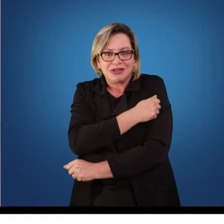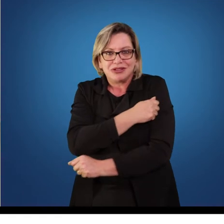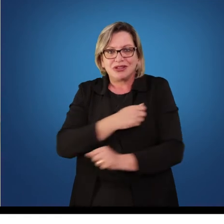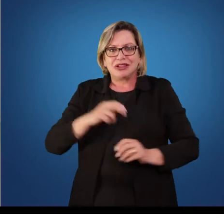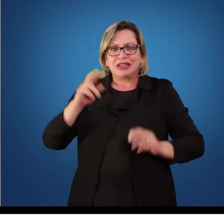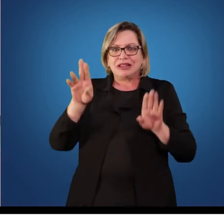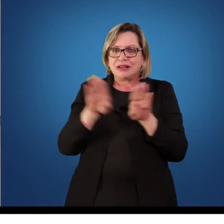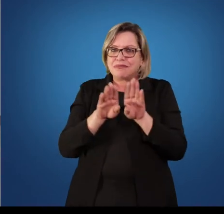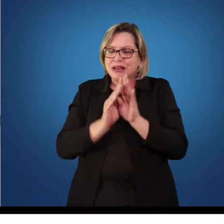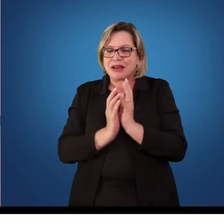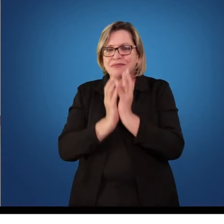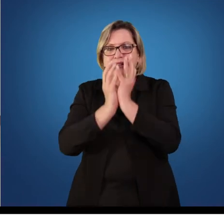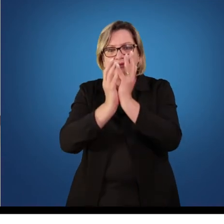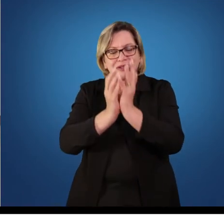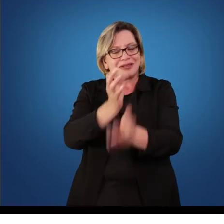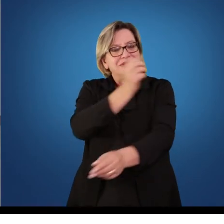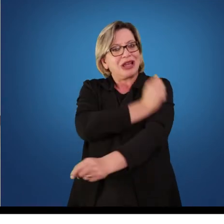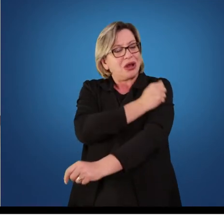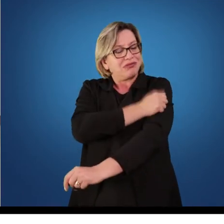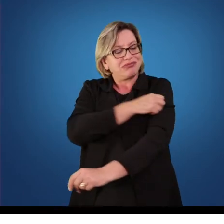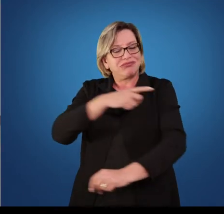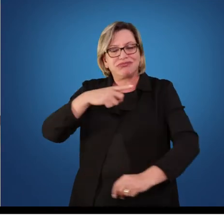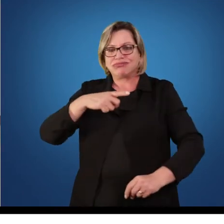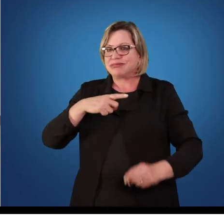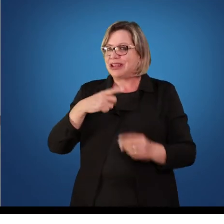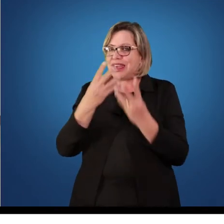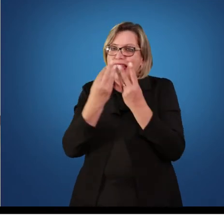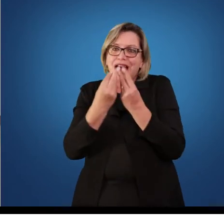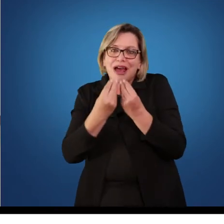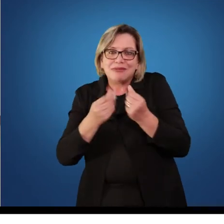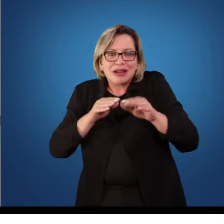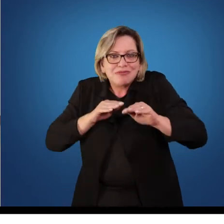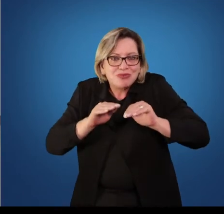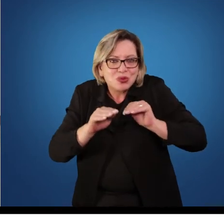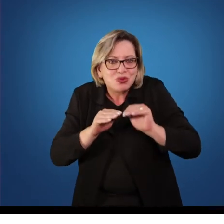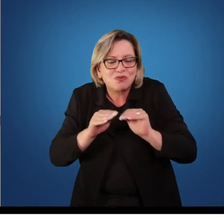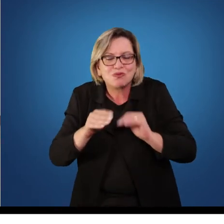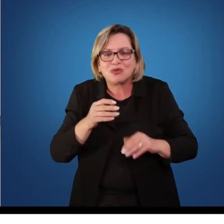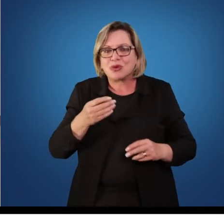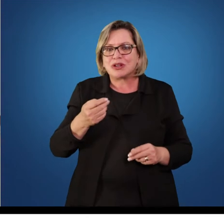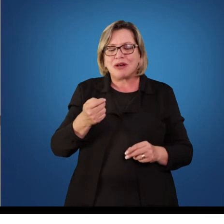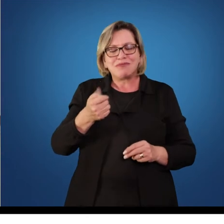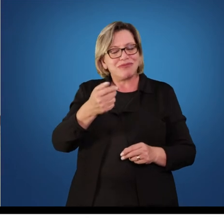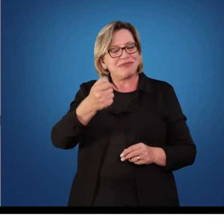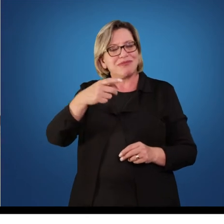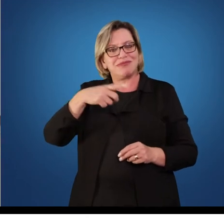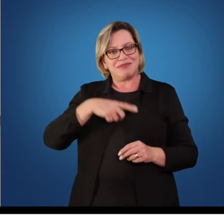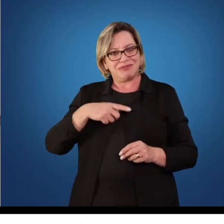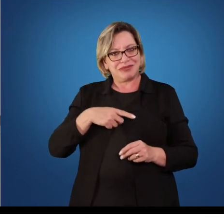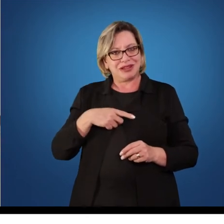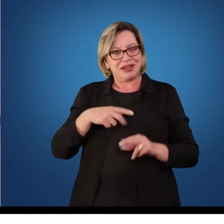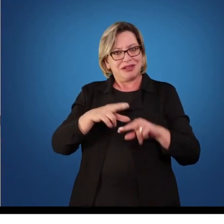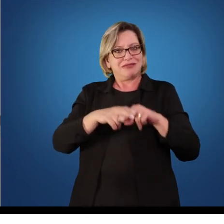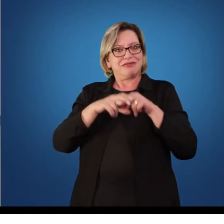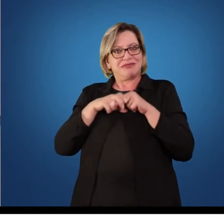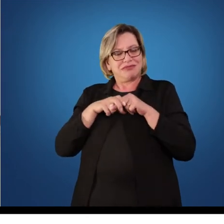Nesse sentido, a avaliação nas aulas de educação física deve valorizar as formas como os alunos